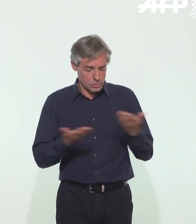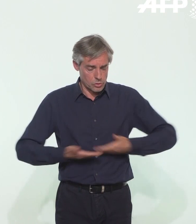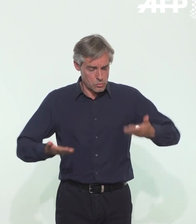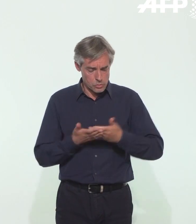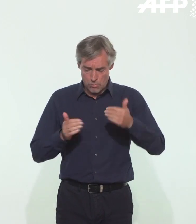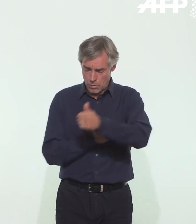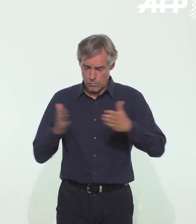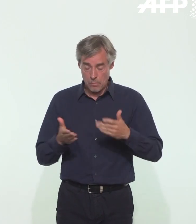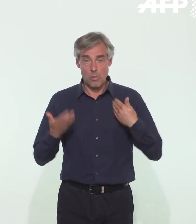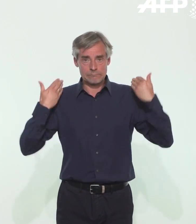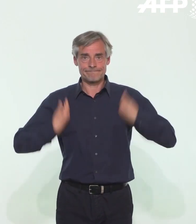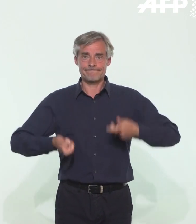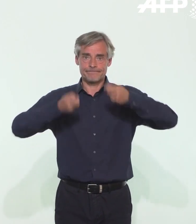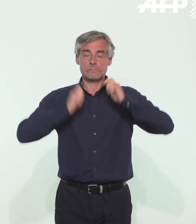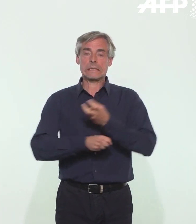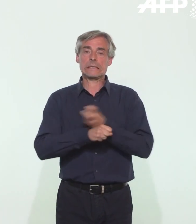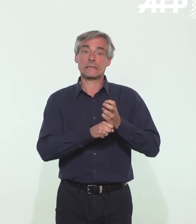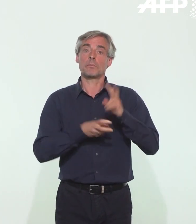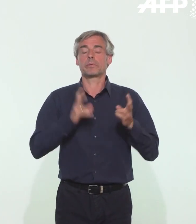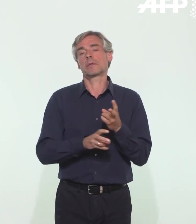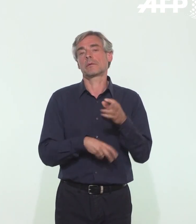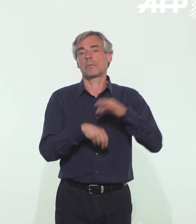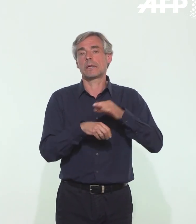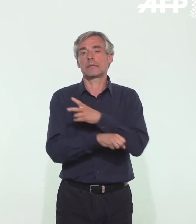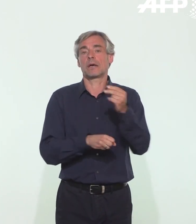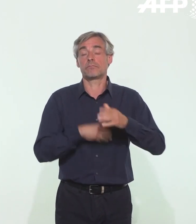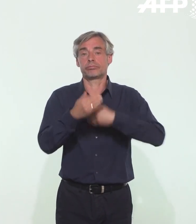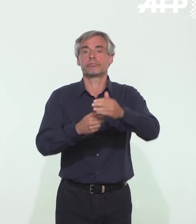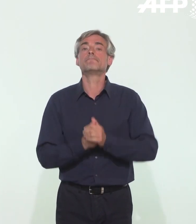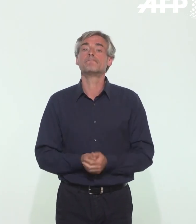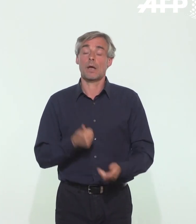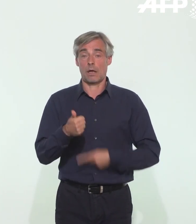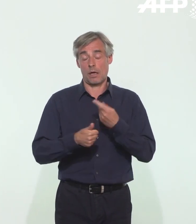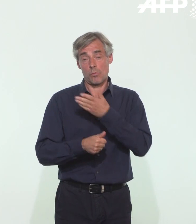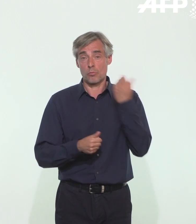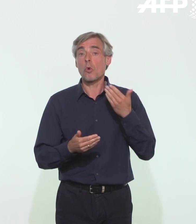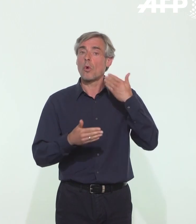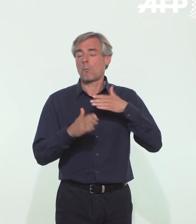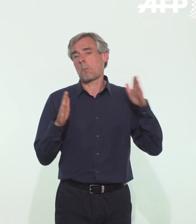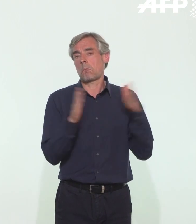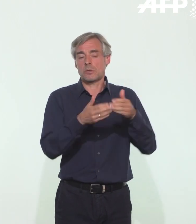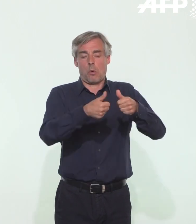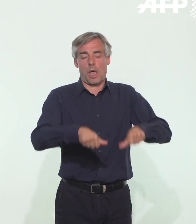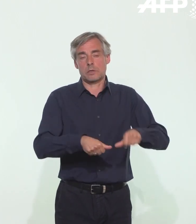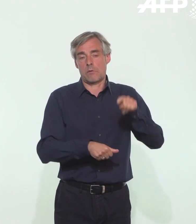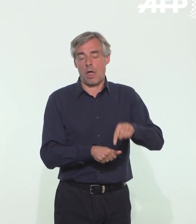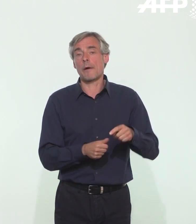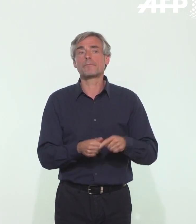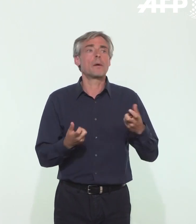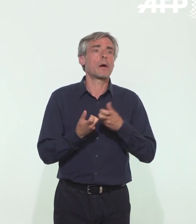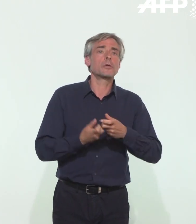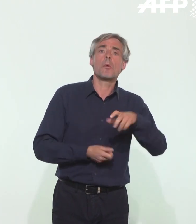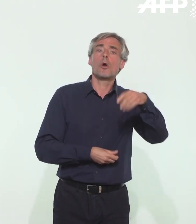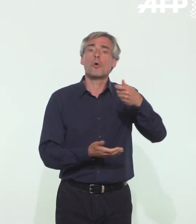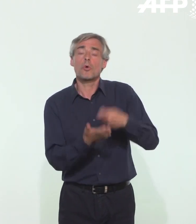catégorie dite à risque de forme grave ? D'abord, essayer de rester chez soi, de privilégier la livraison des courses,